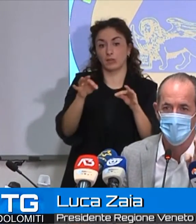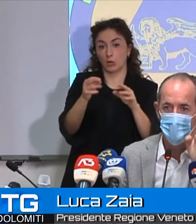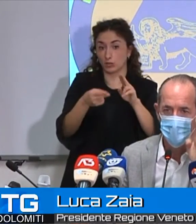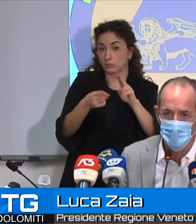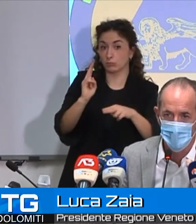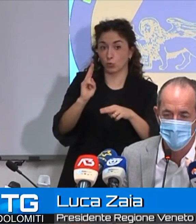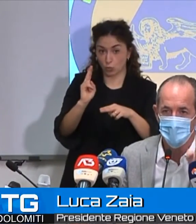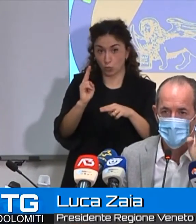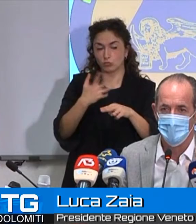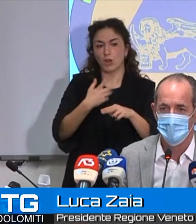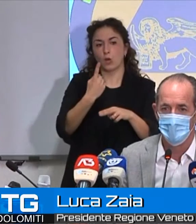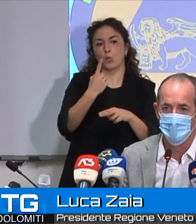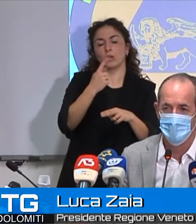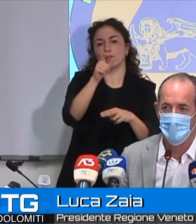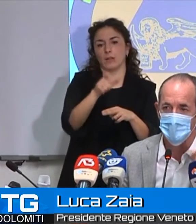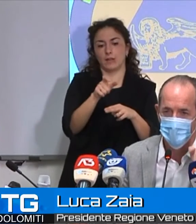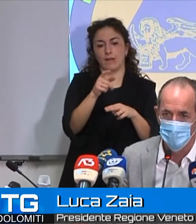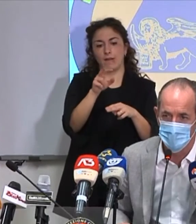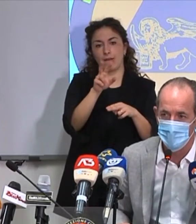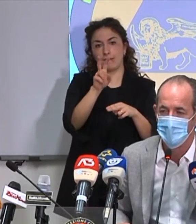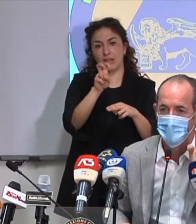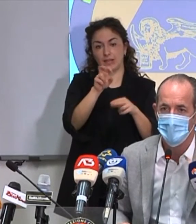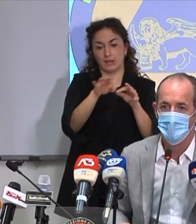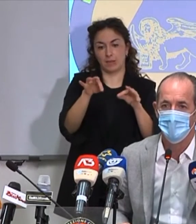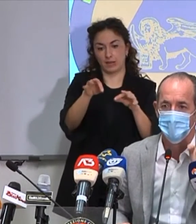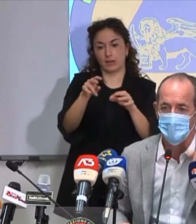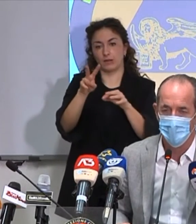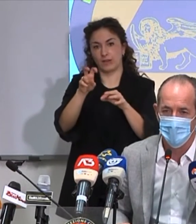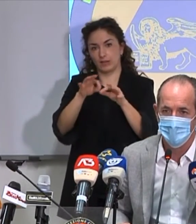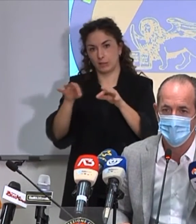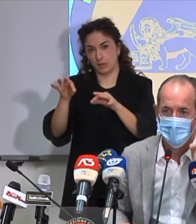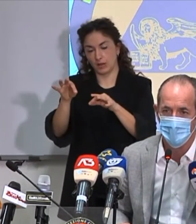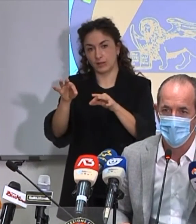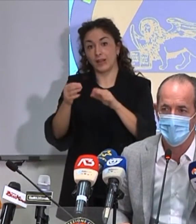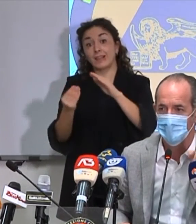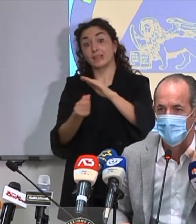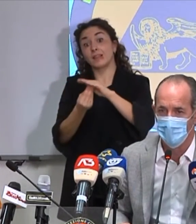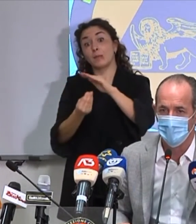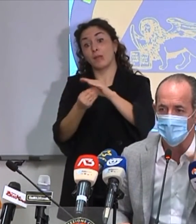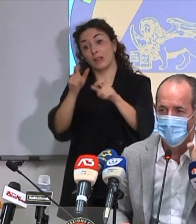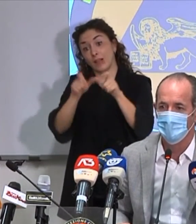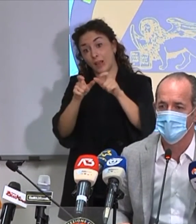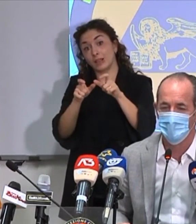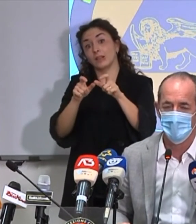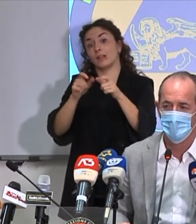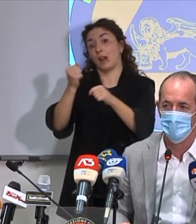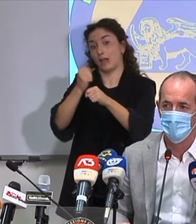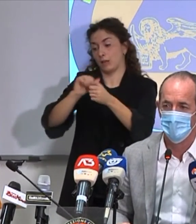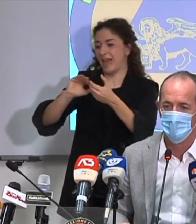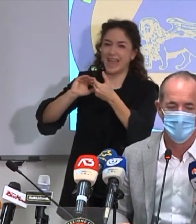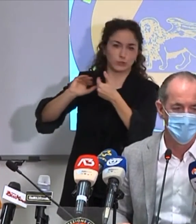hanno un cliente ogni 20 metri, esclusi i dipendenti e gli operatori da questo calcolo.